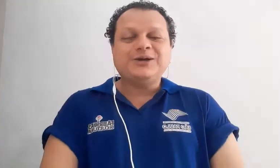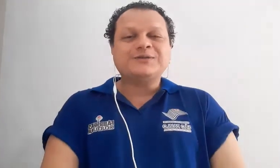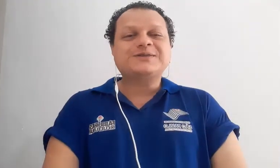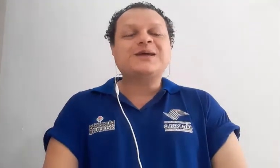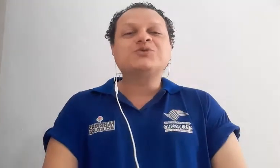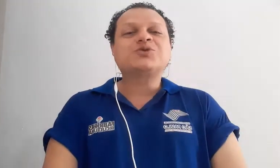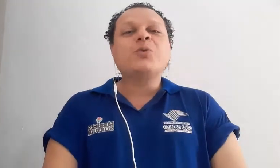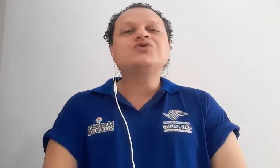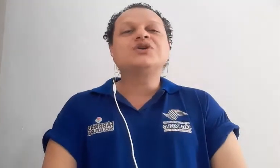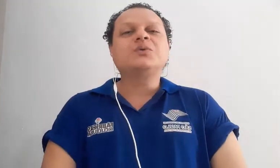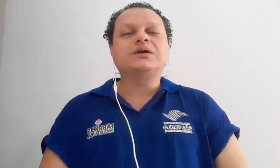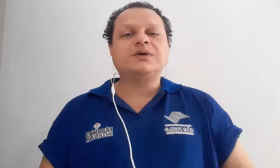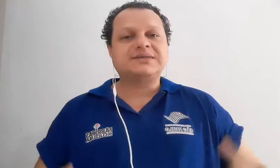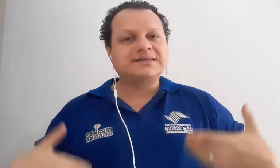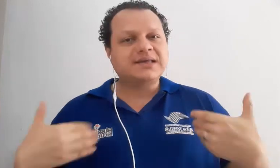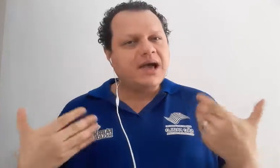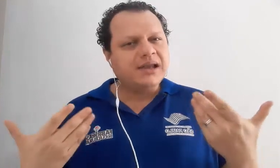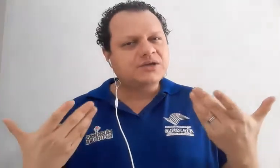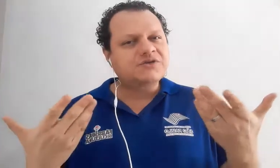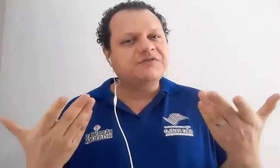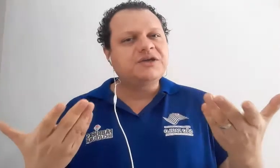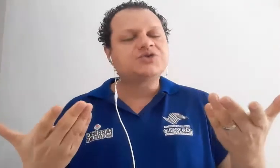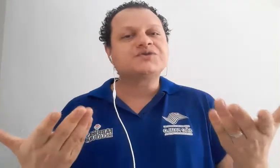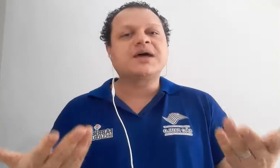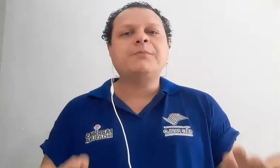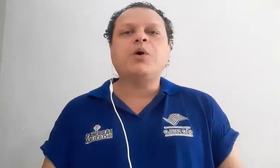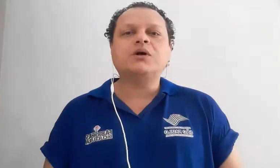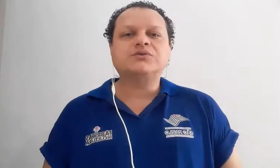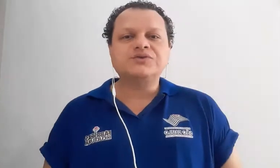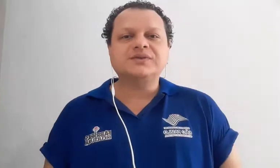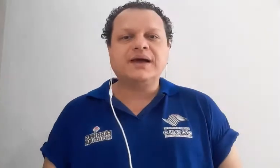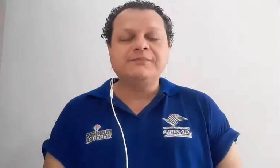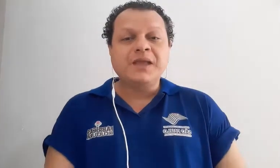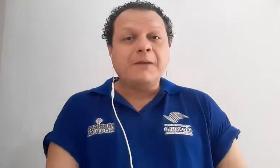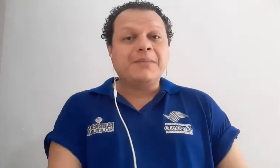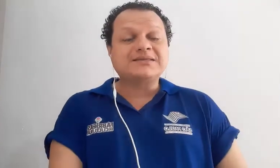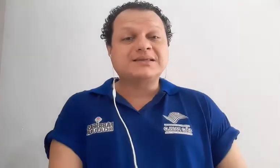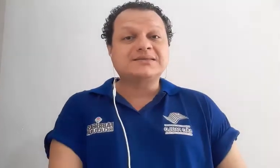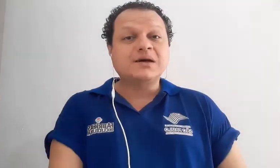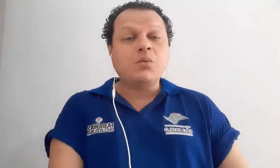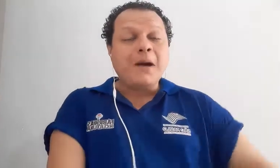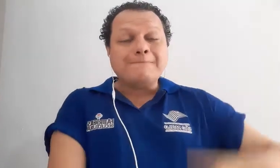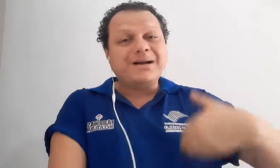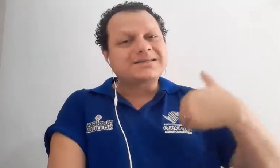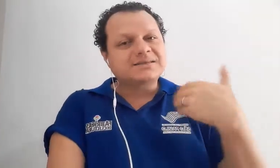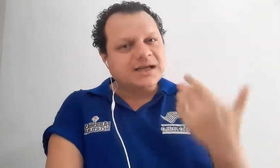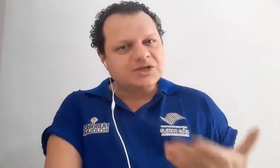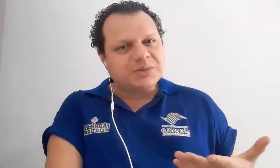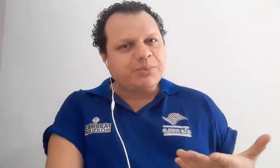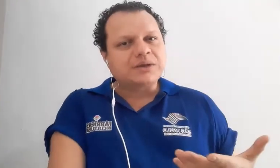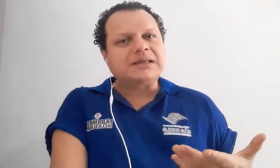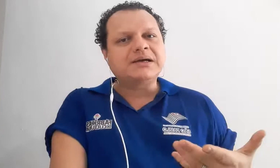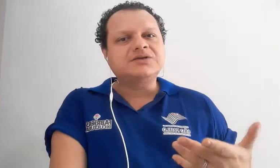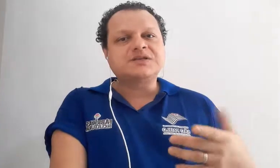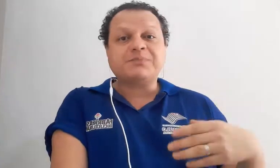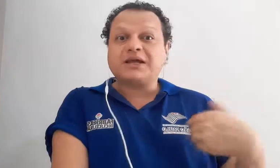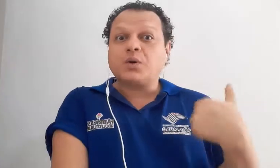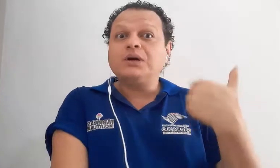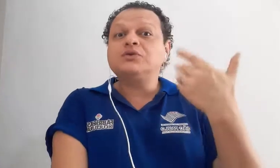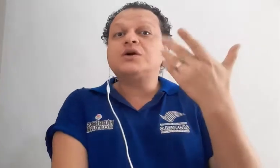nós estamos continuando essa série de vídeos remotos, né, mas que são bastante importantes para que quando nós